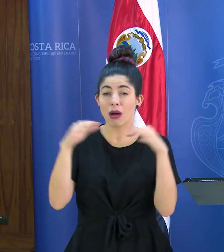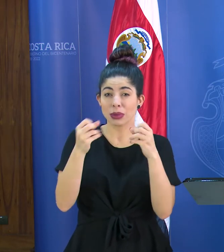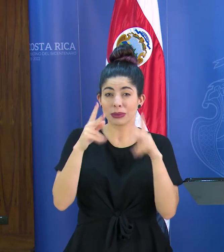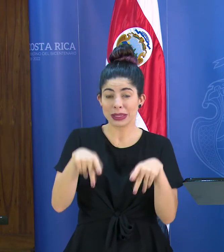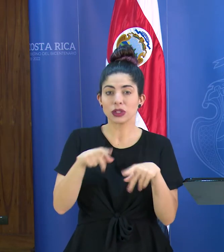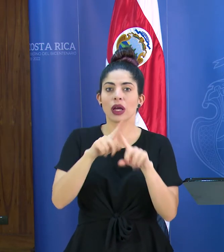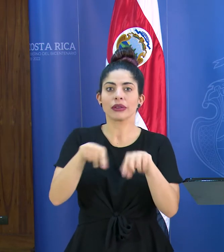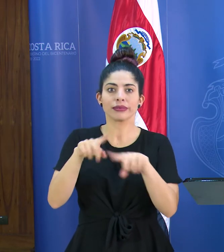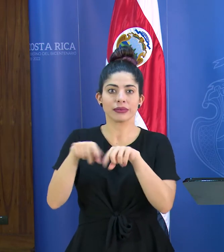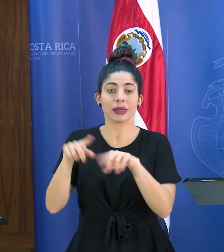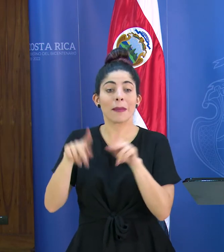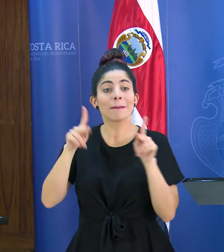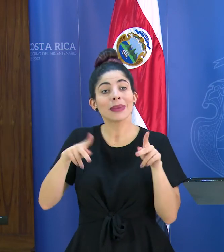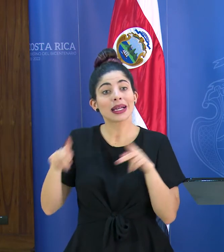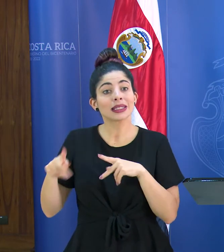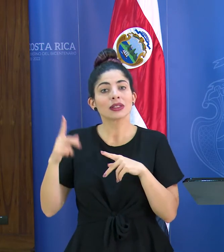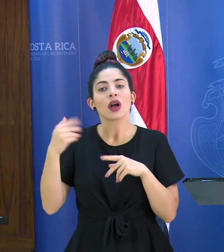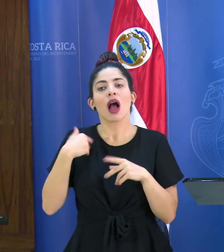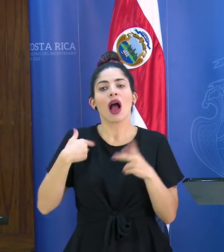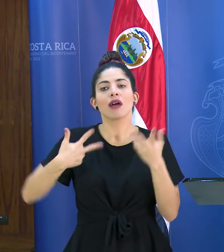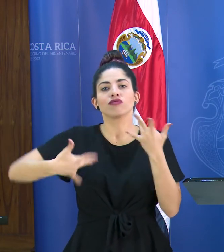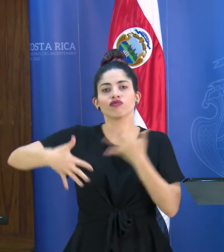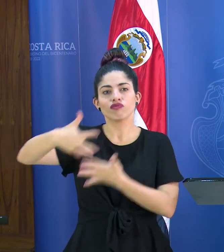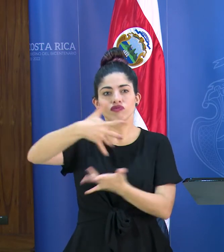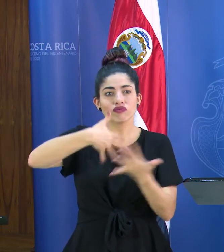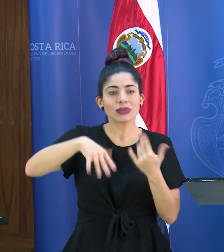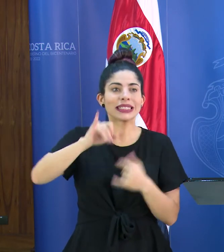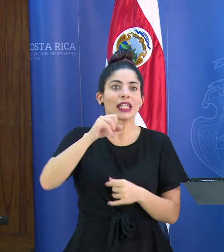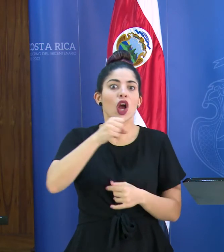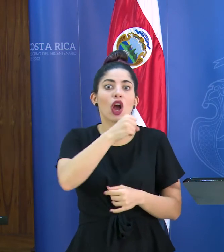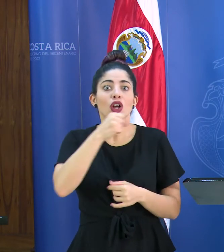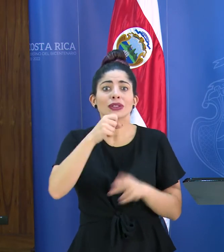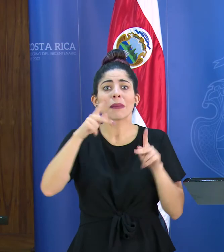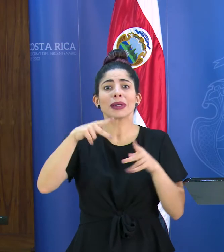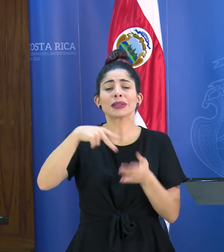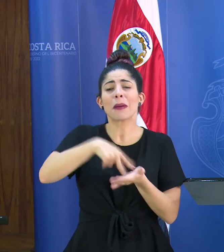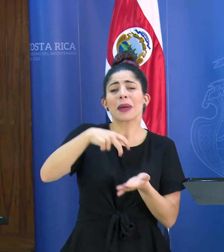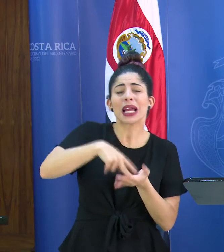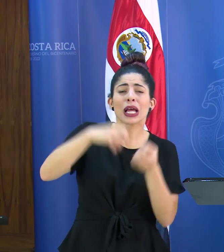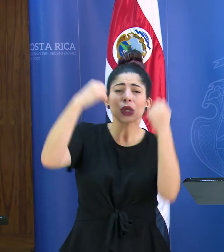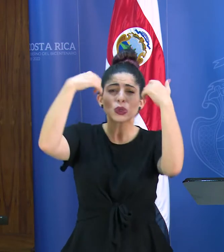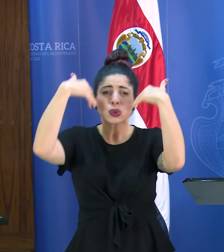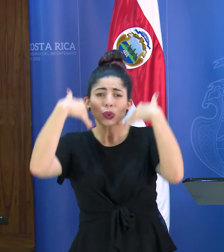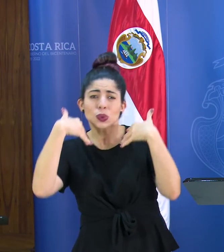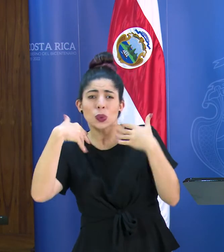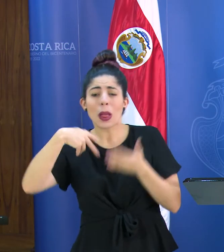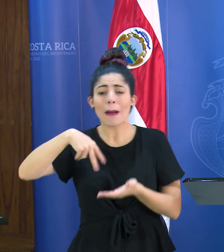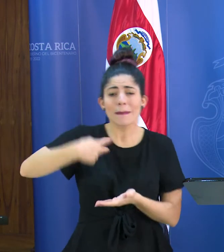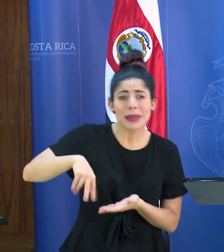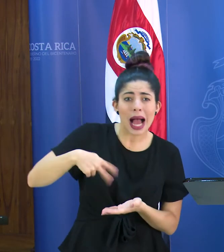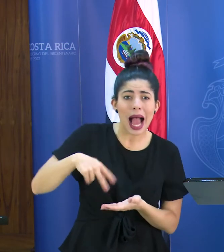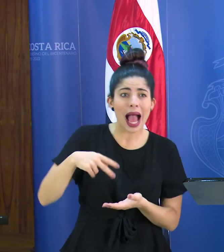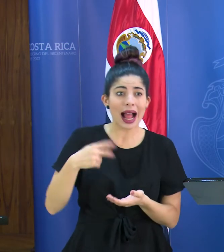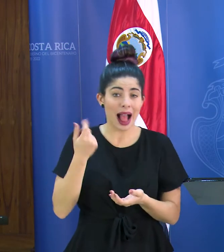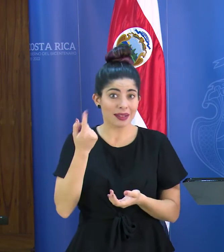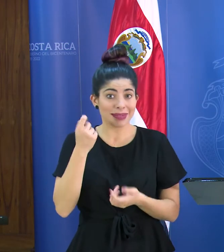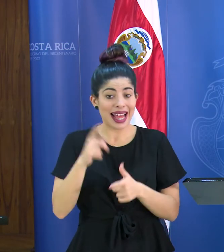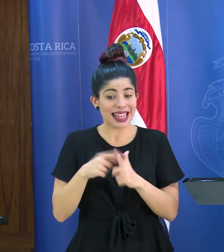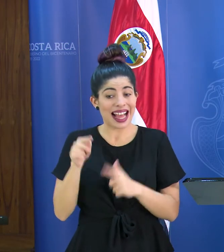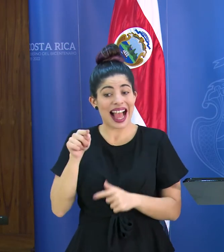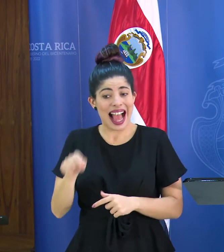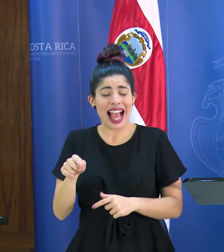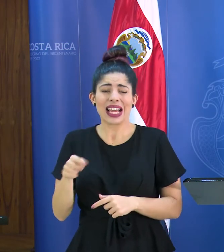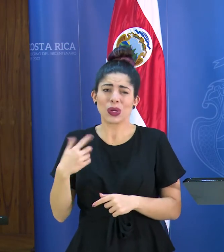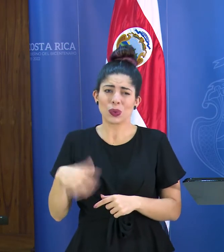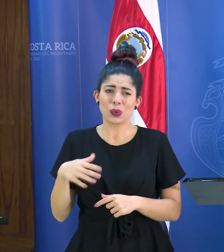donde la gente se relaciona si en un concierto la gente brinca suda baila me explico y entonces ahí eso